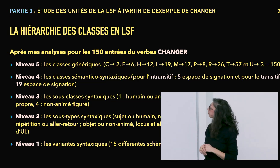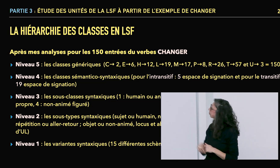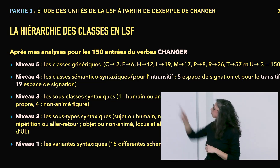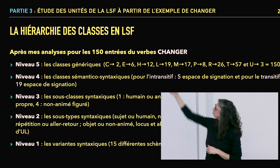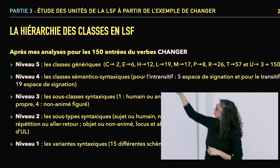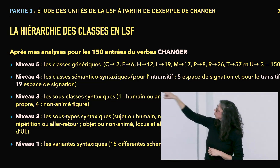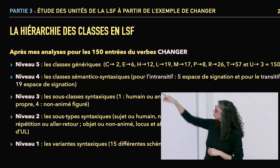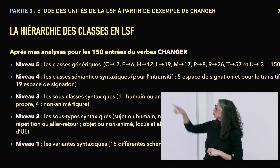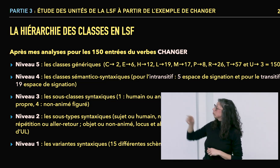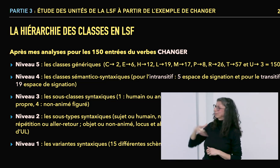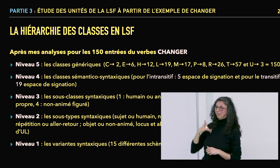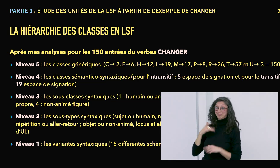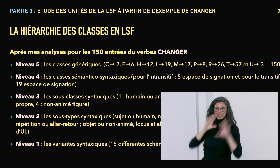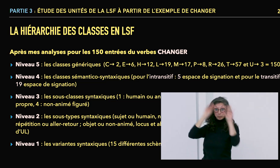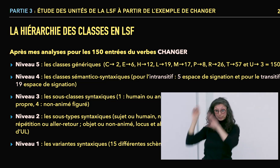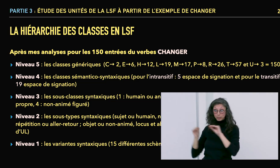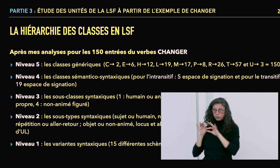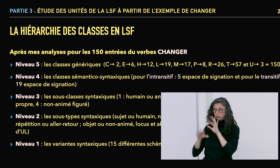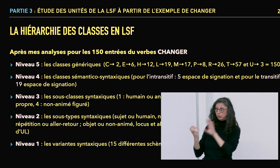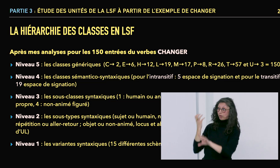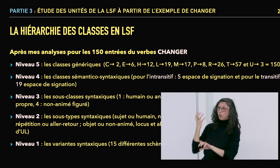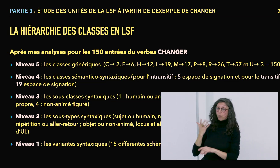plus sur des choses qui se chevauchent.